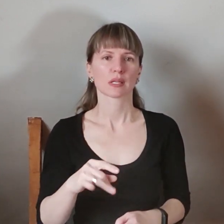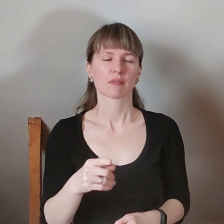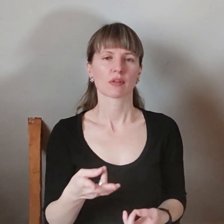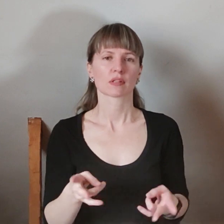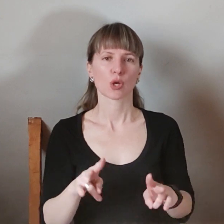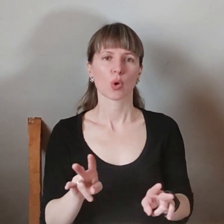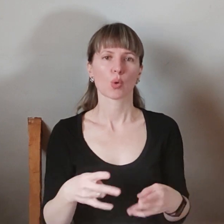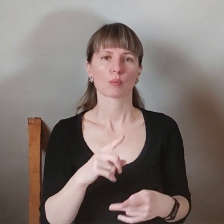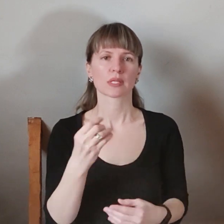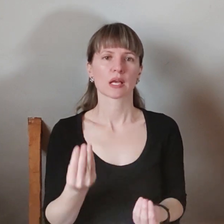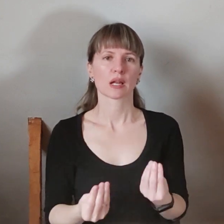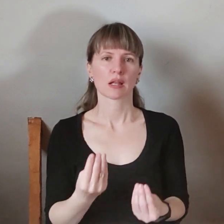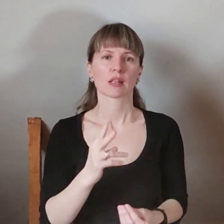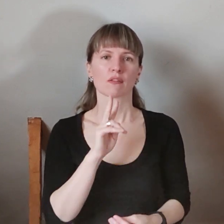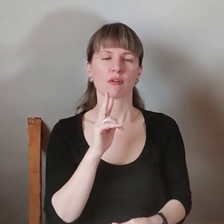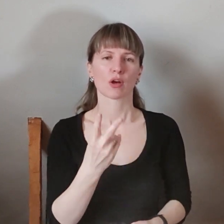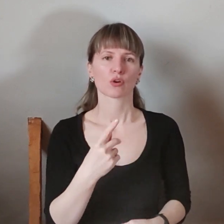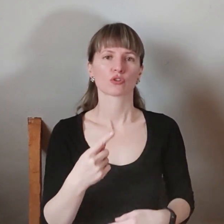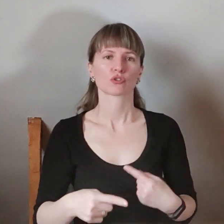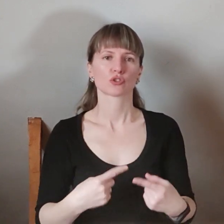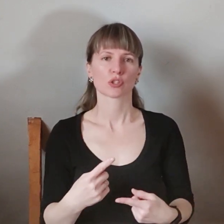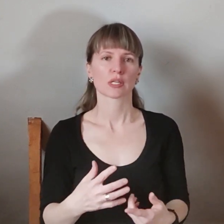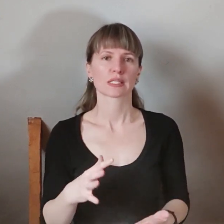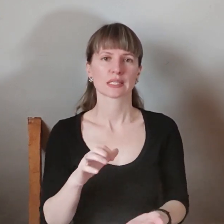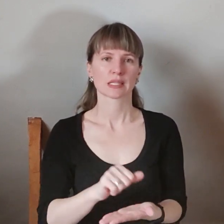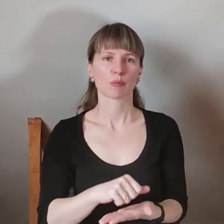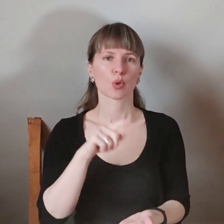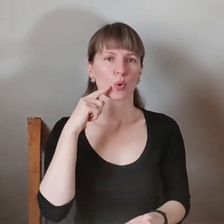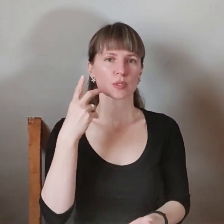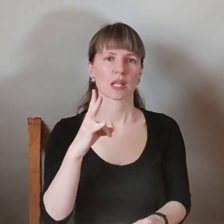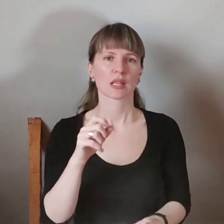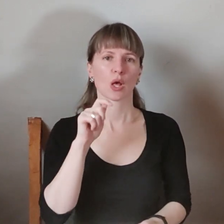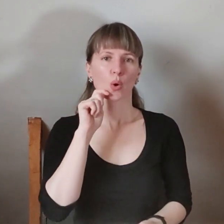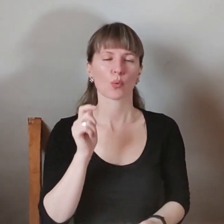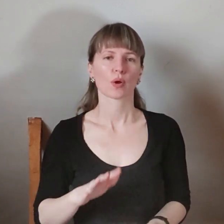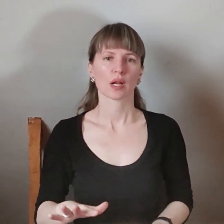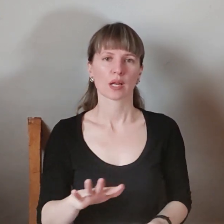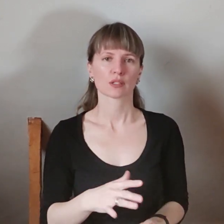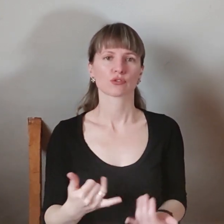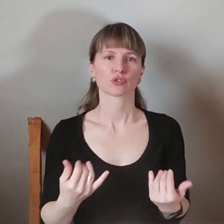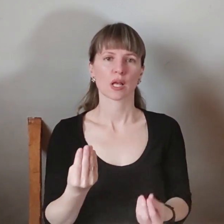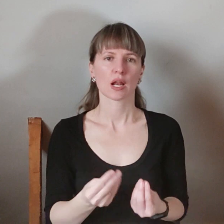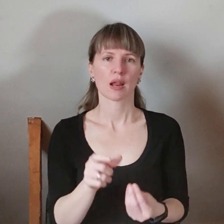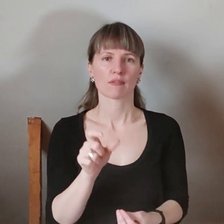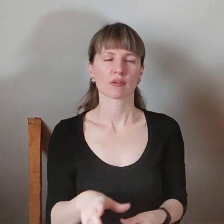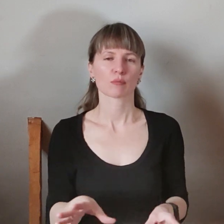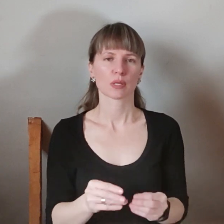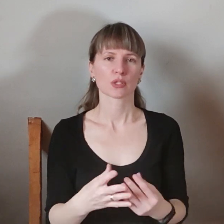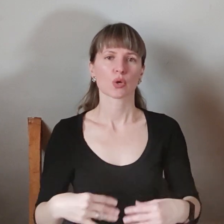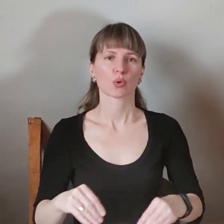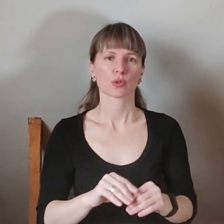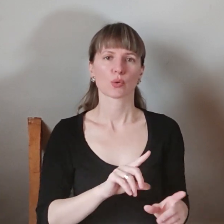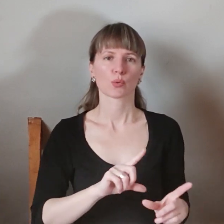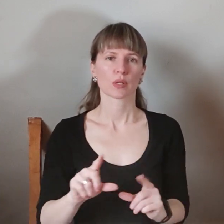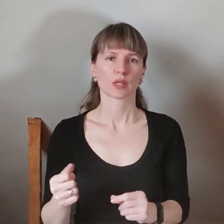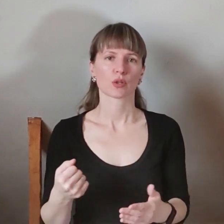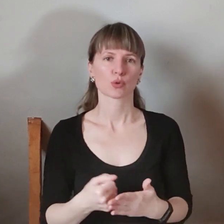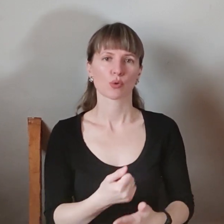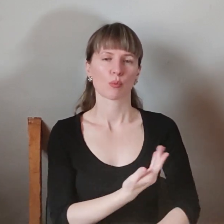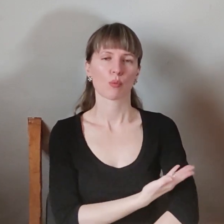клуб, за який грав два роки через напад Росії на Україну. Нині гравець разом із родиною виїхали до Польщі. Не